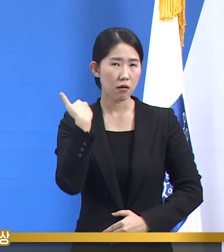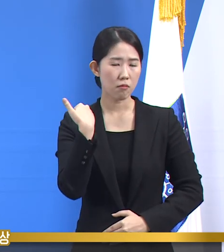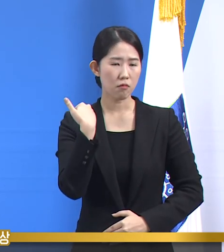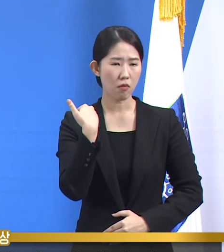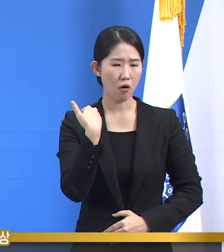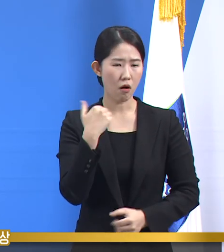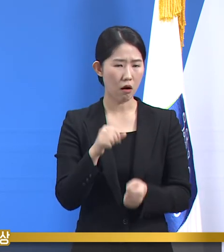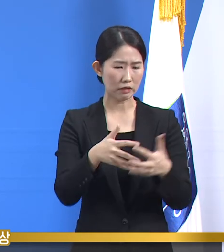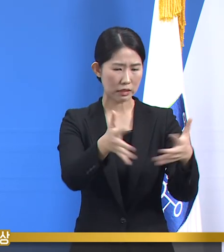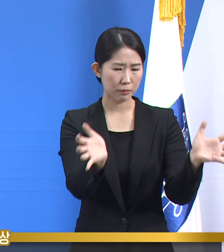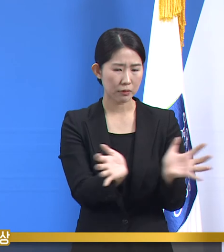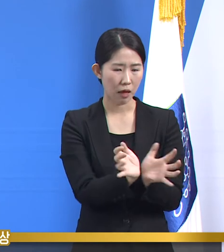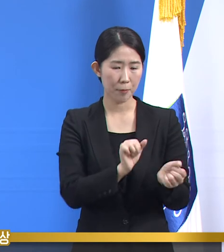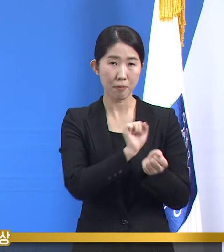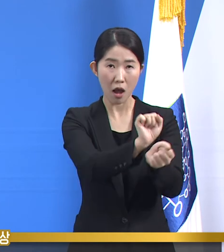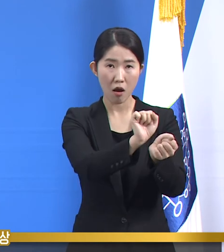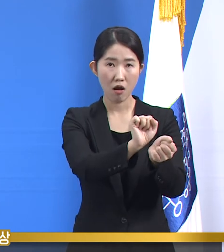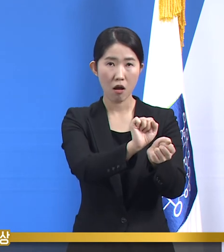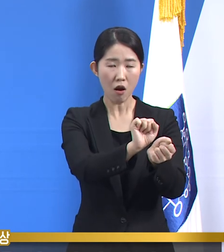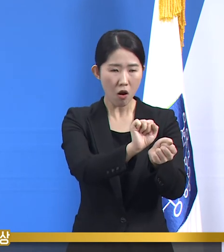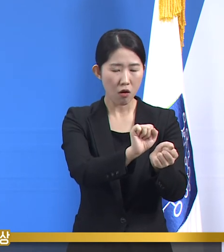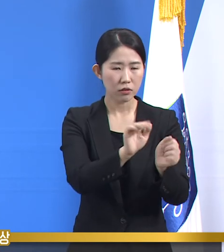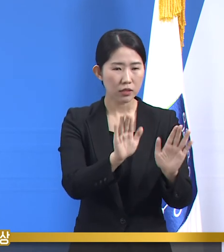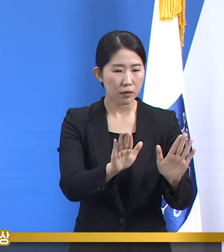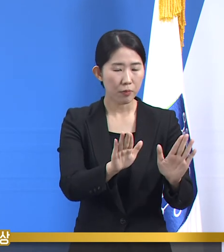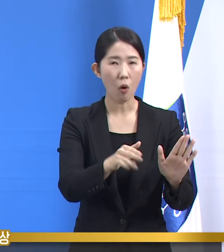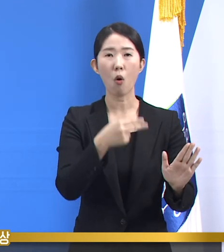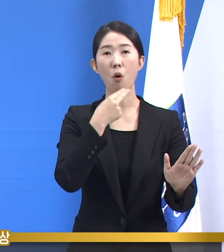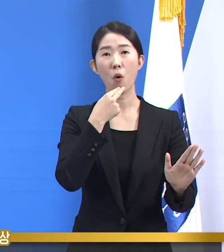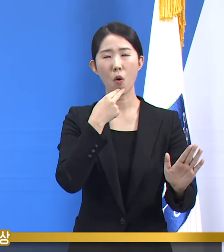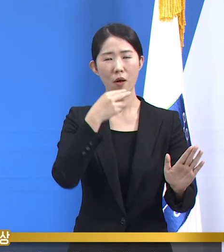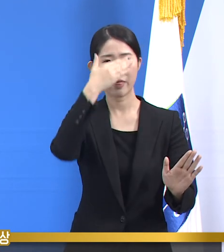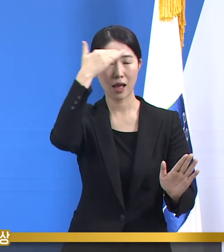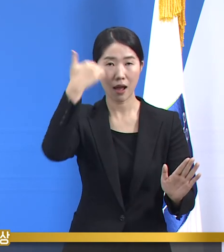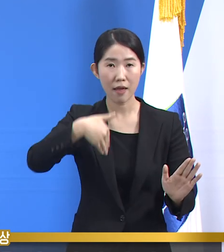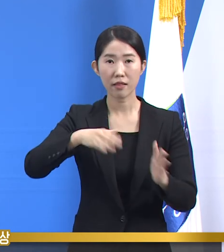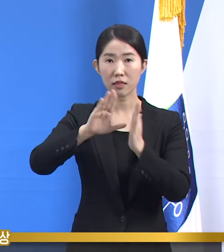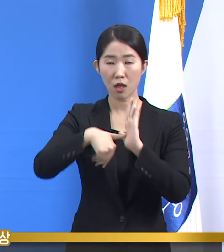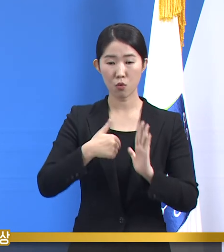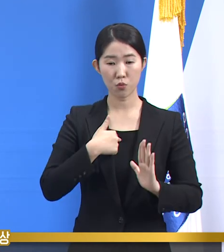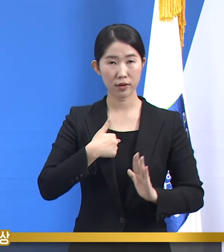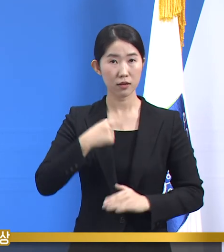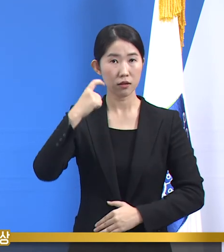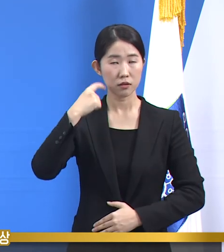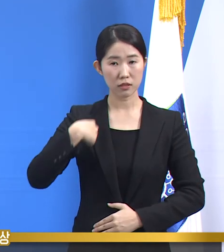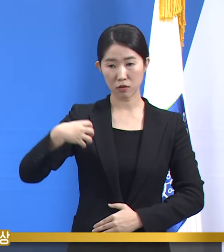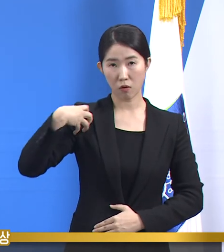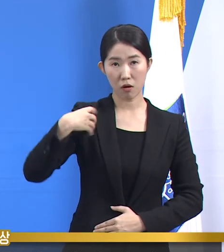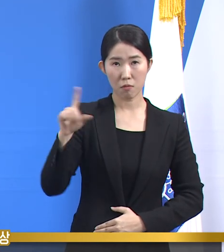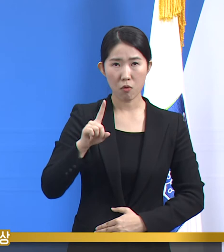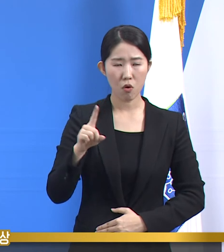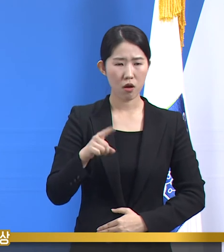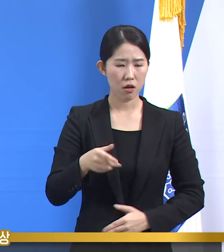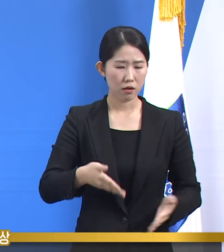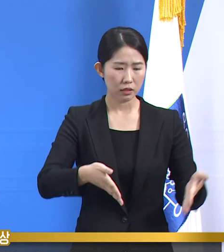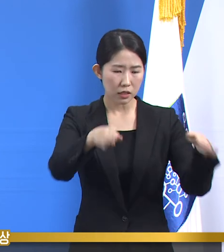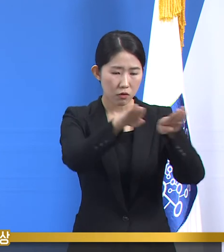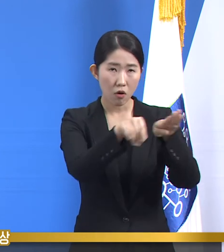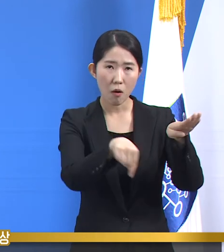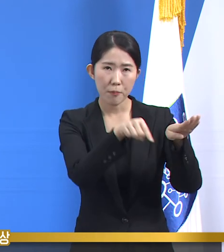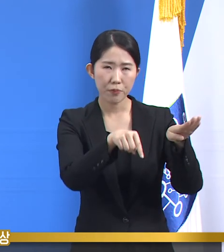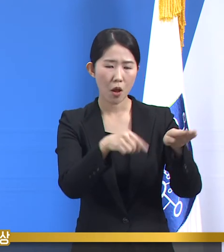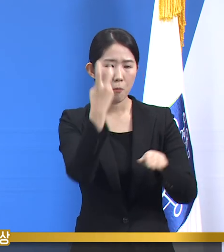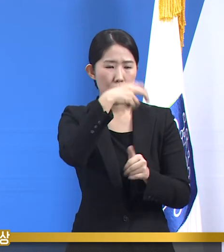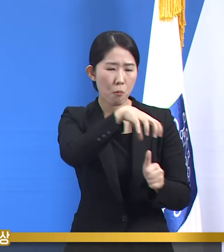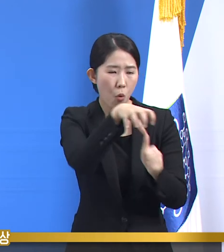한숨 돌리게 되었을 때 우리가 할 일은 고위험 공간을 더 안전하게 보호해 내는 전략을 새로